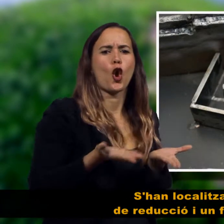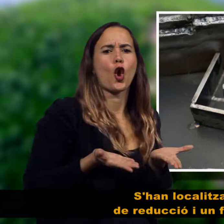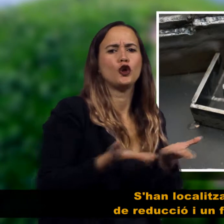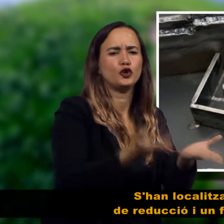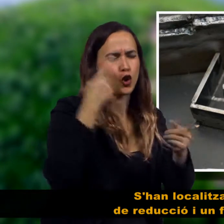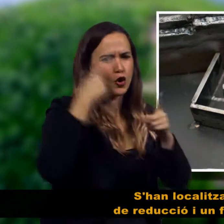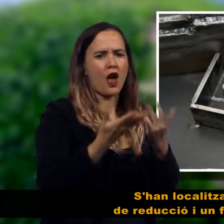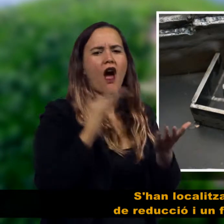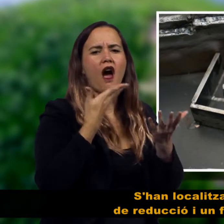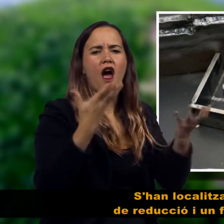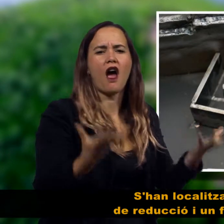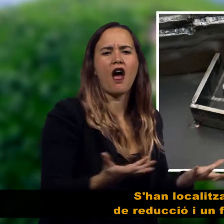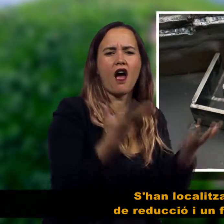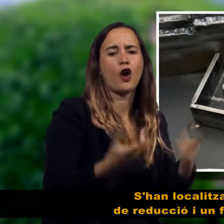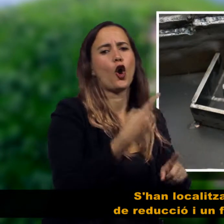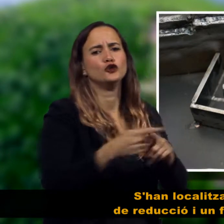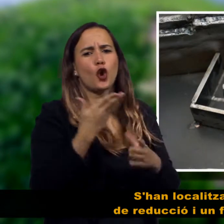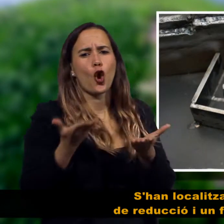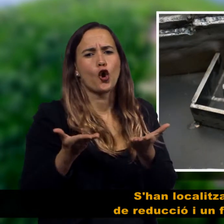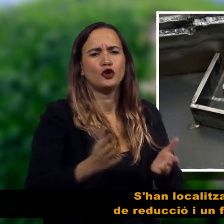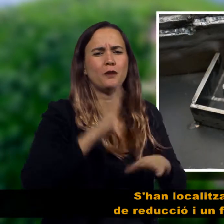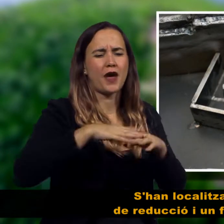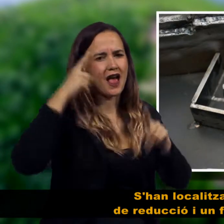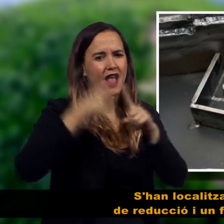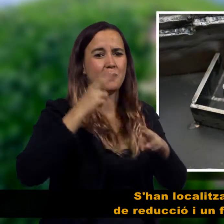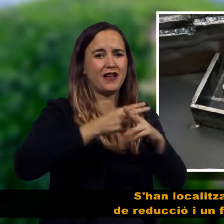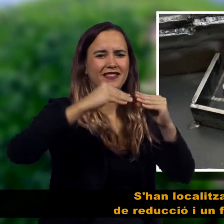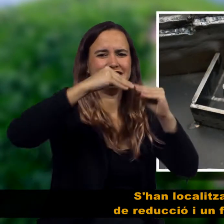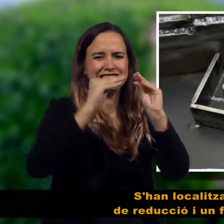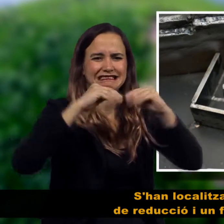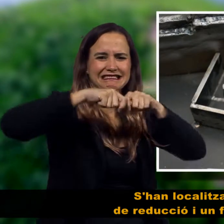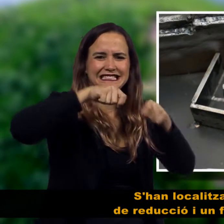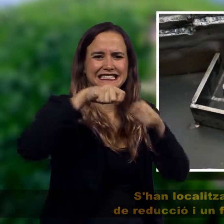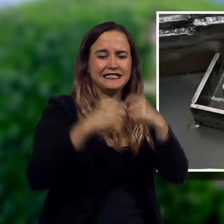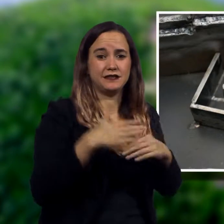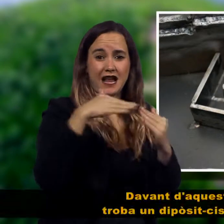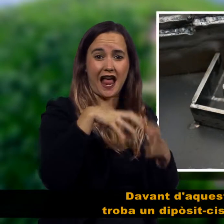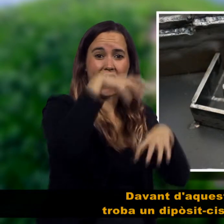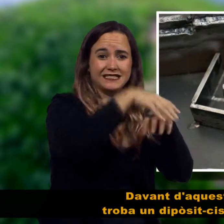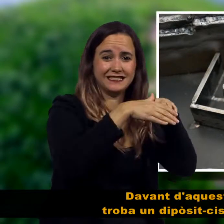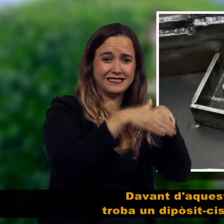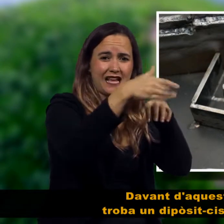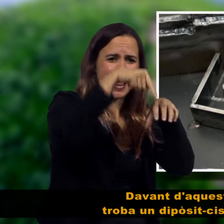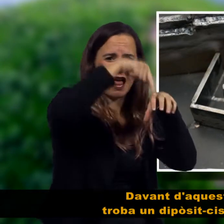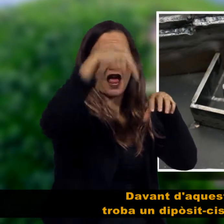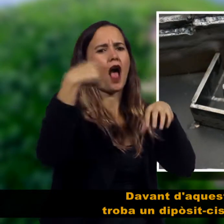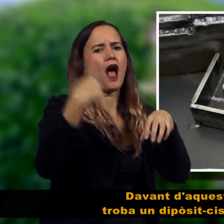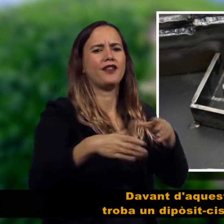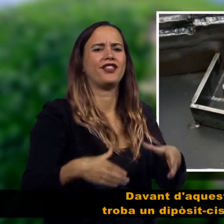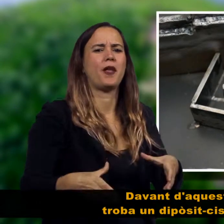Davant d'aquesta casa es troba un dipòsit cisterna d'aigua, recurs que facilitava el procés metal·lúrgic o, fins i tot, en cas d'incendi.